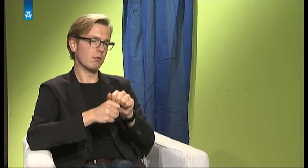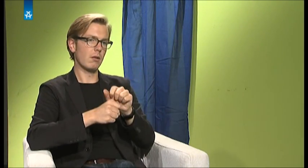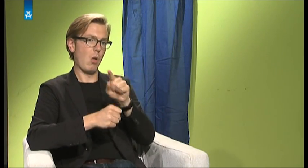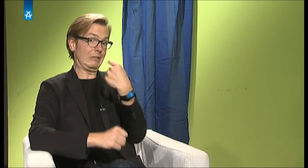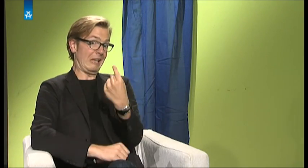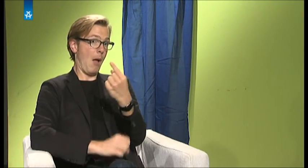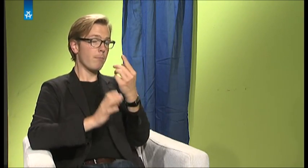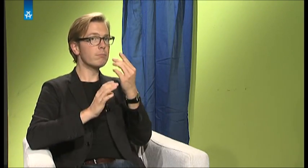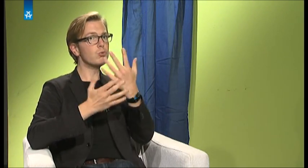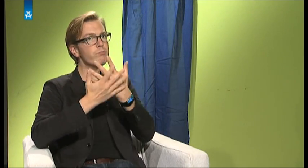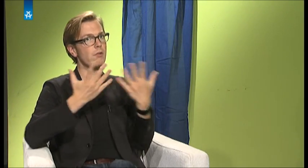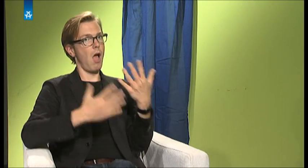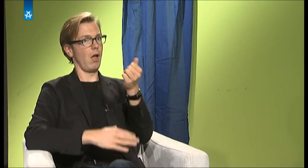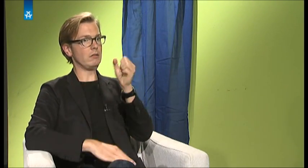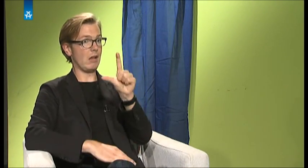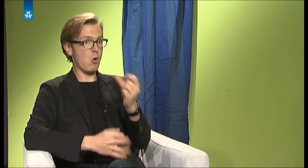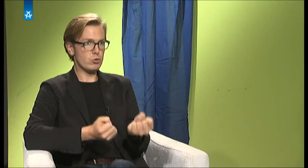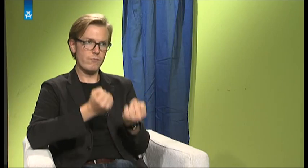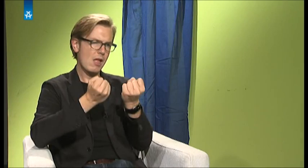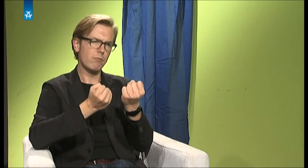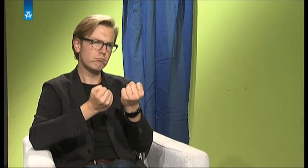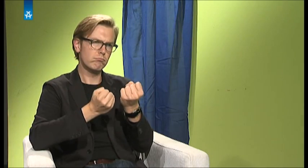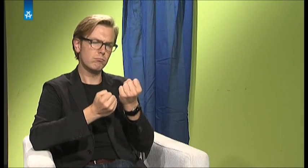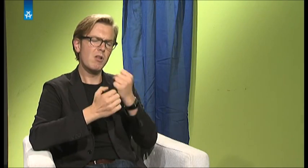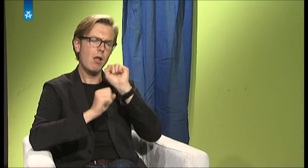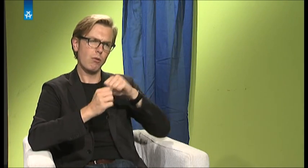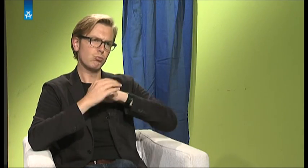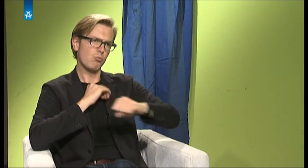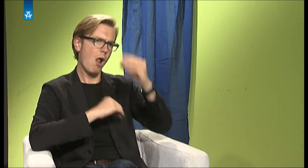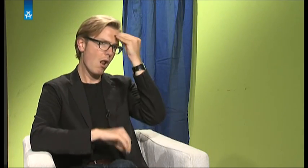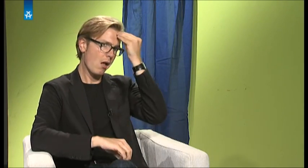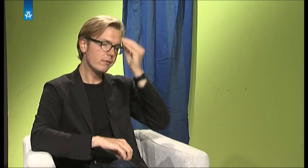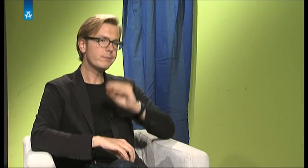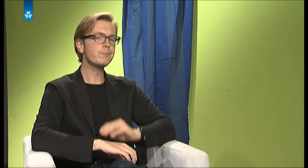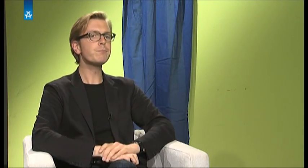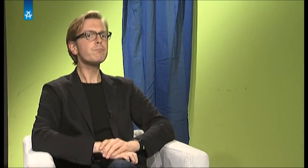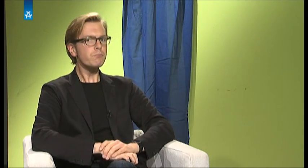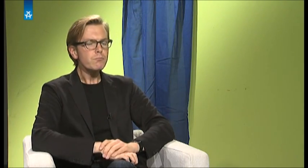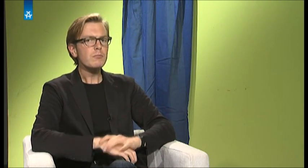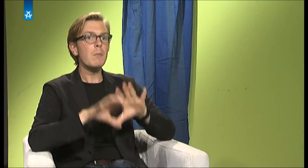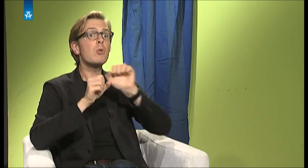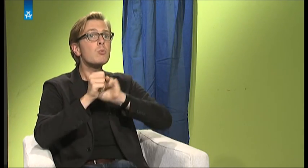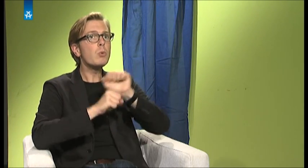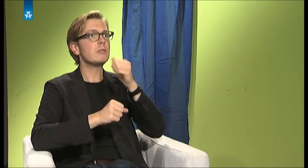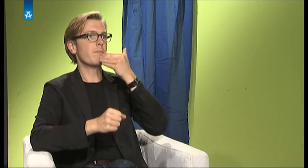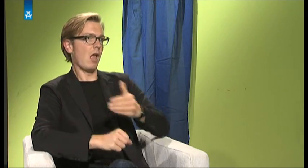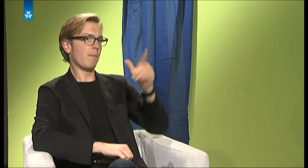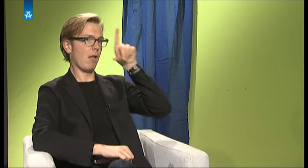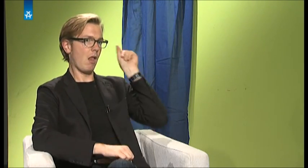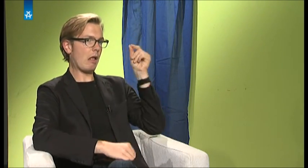austauschen. Und BSL weiß ich nicht, ASL ist, wenn man das benutzen würde, gar nicht so schwierig. Ich finde, es ist eine relativ einfache Gebärdensprache und ich